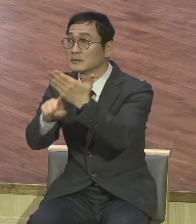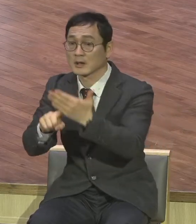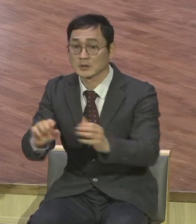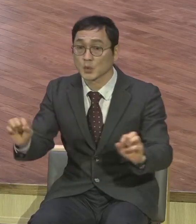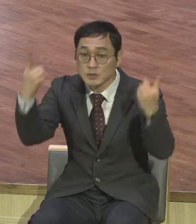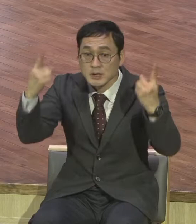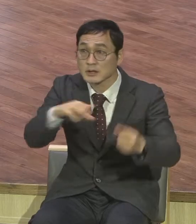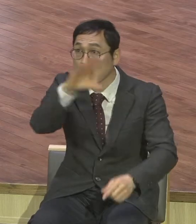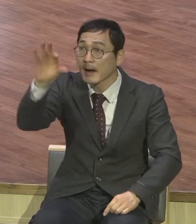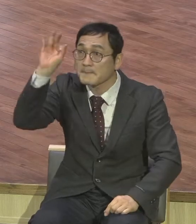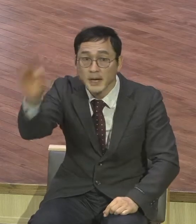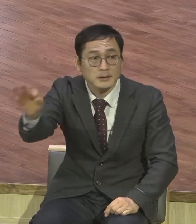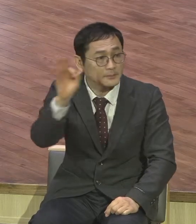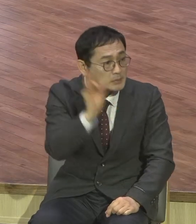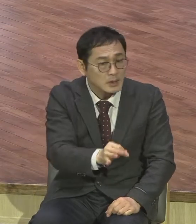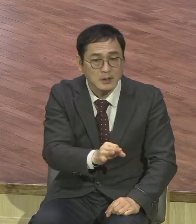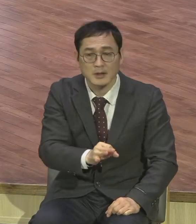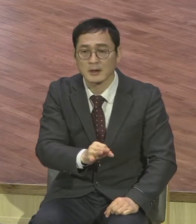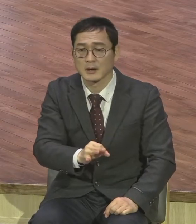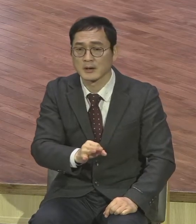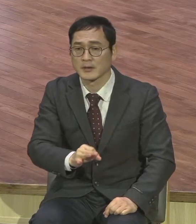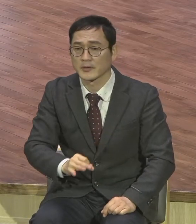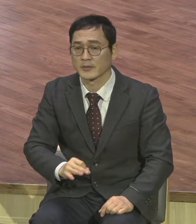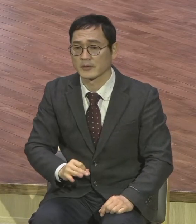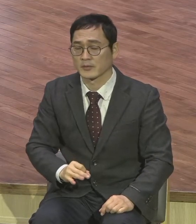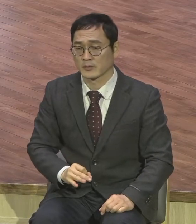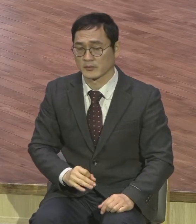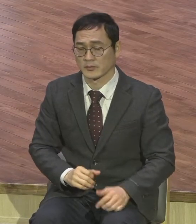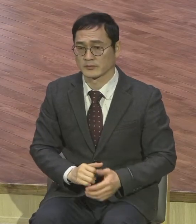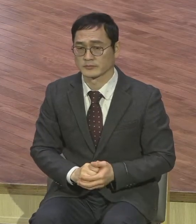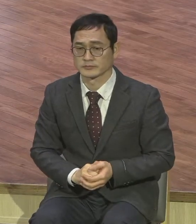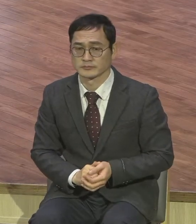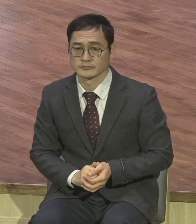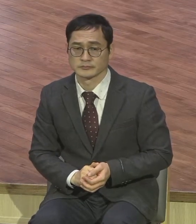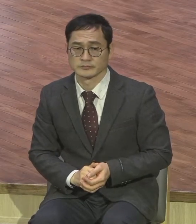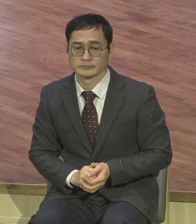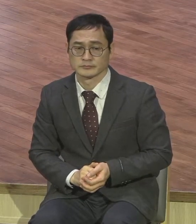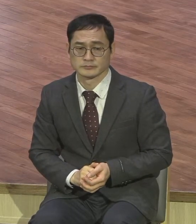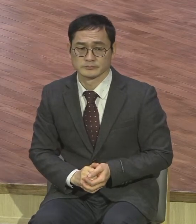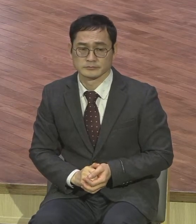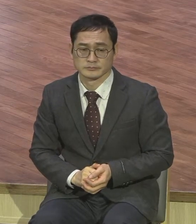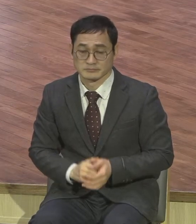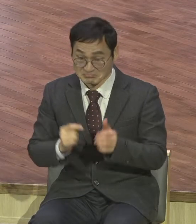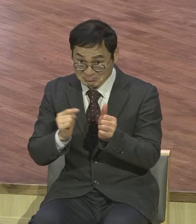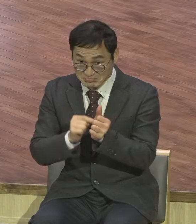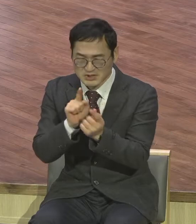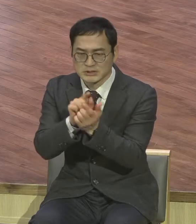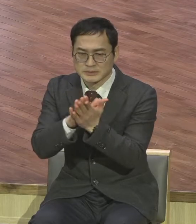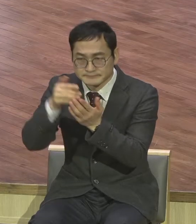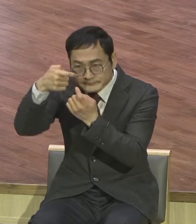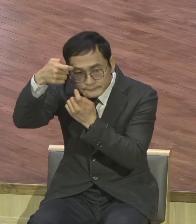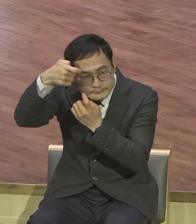임하는 장면을 본인이 직접 봤어요. 다행히 세례 주었으니까.